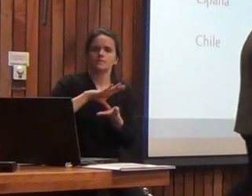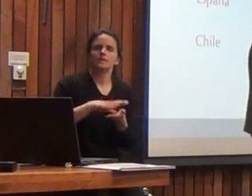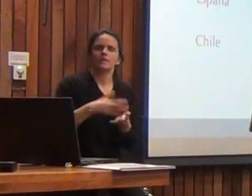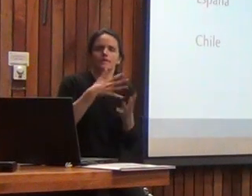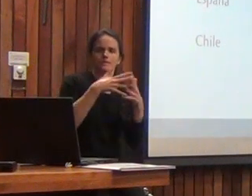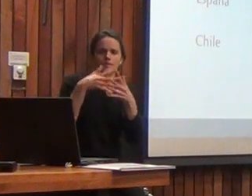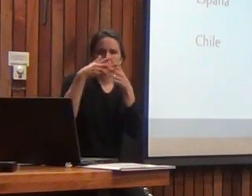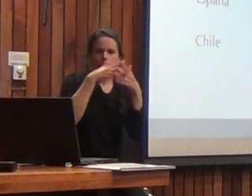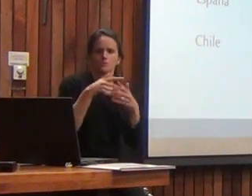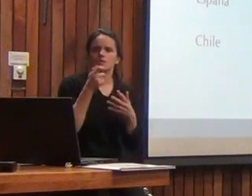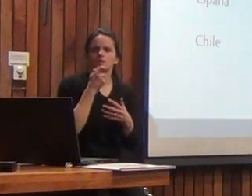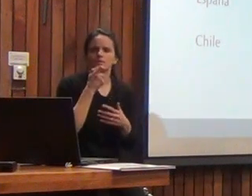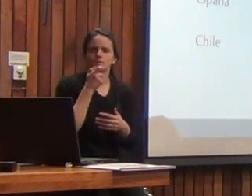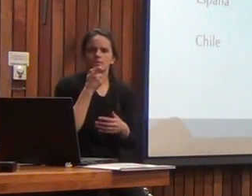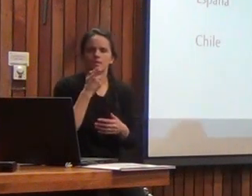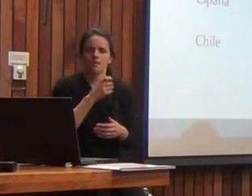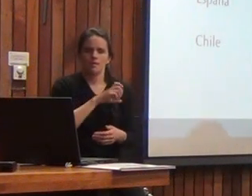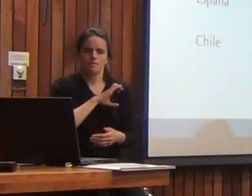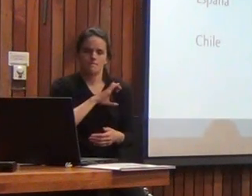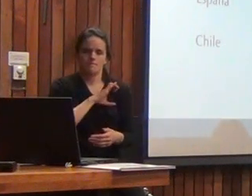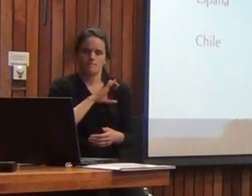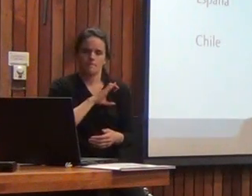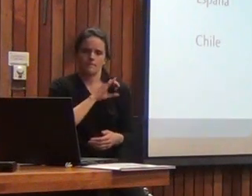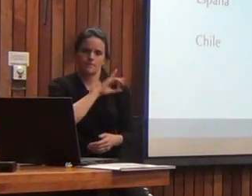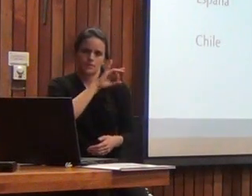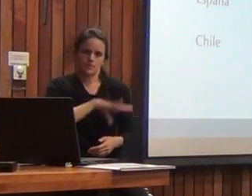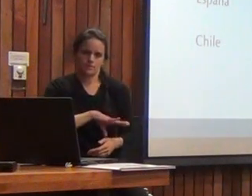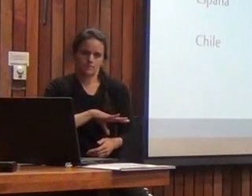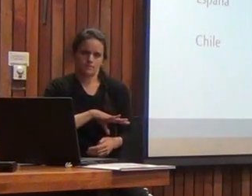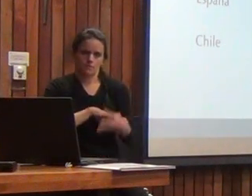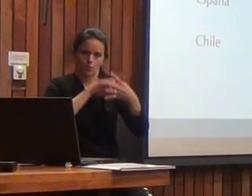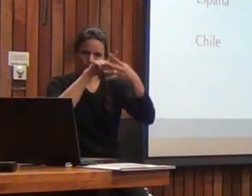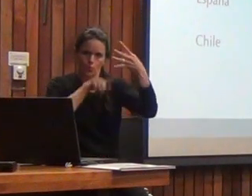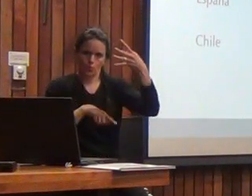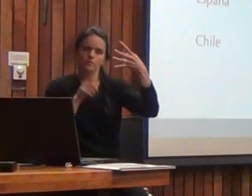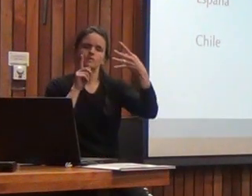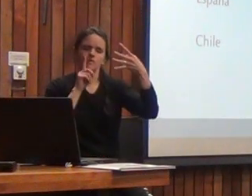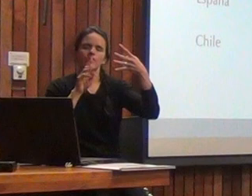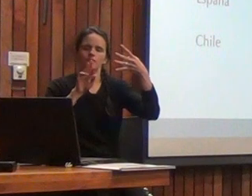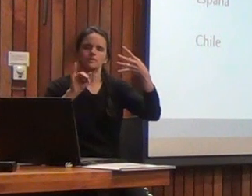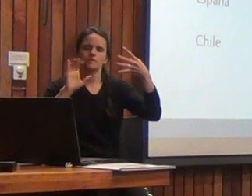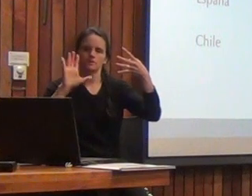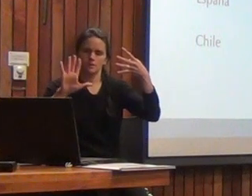España y Chile estos cuatro países tienen BIS-5